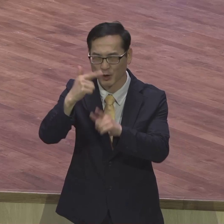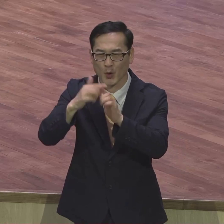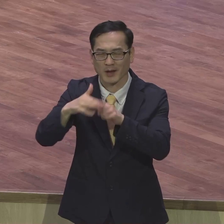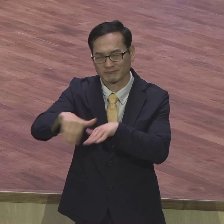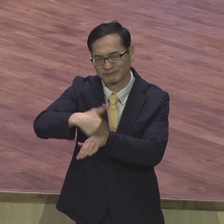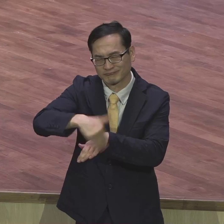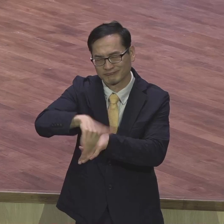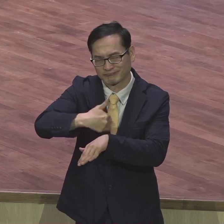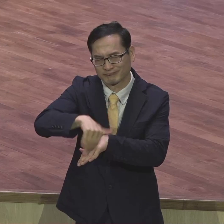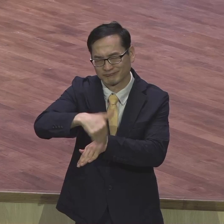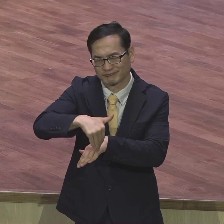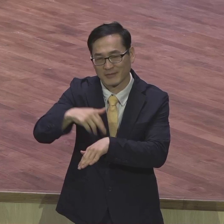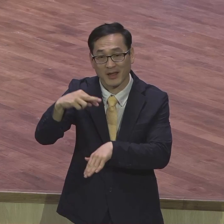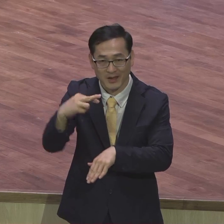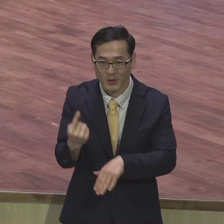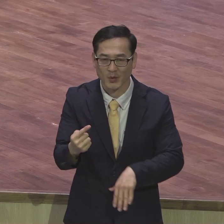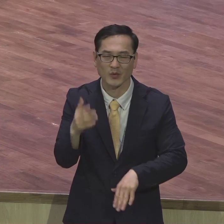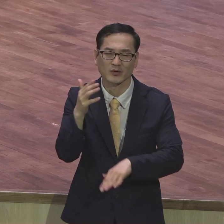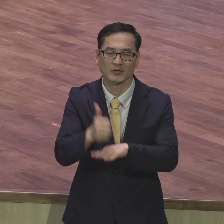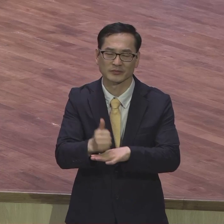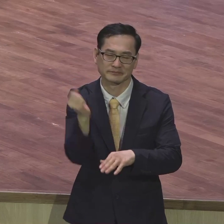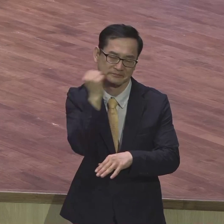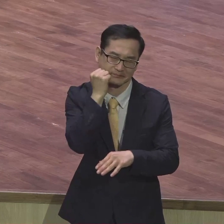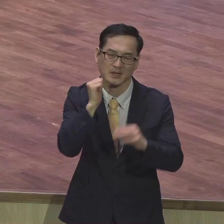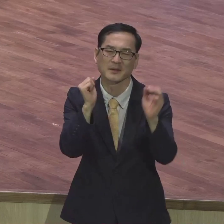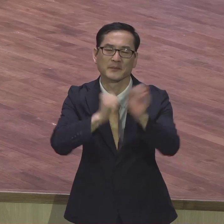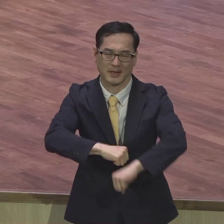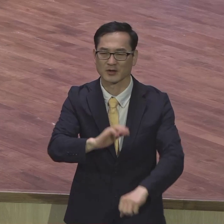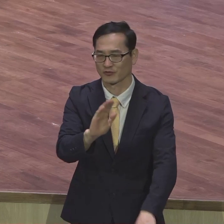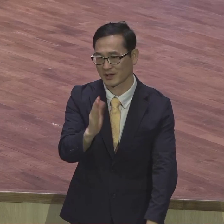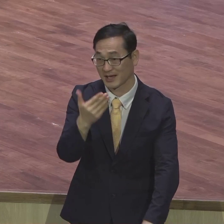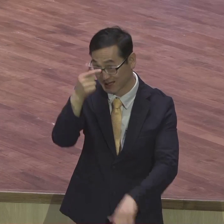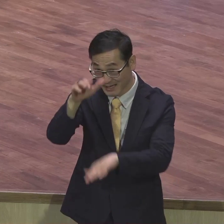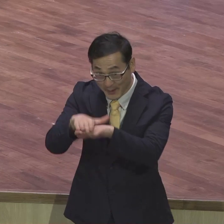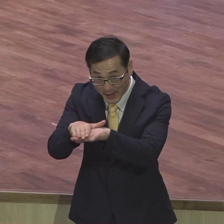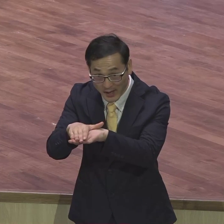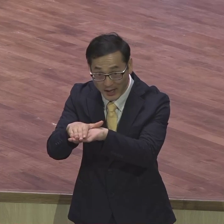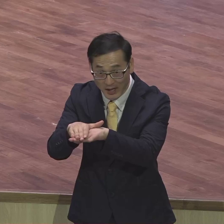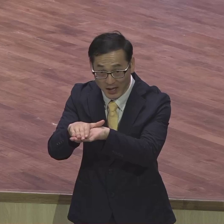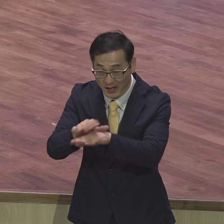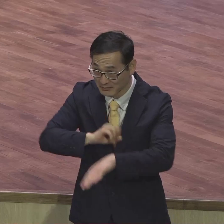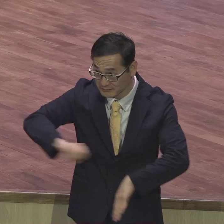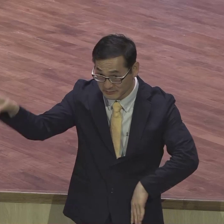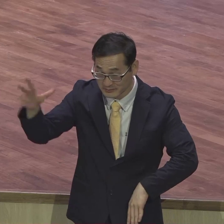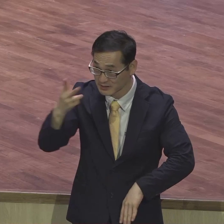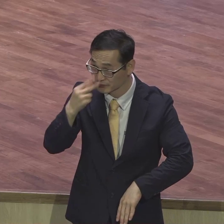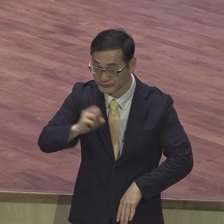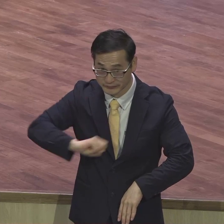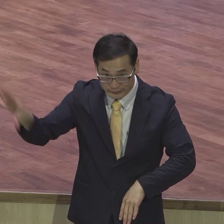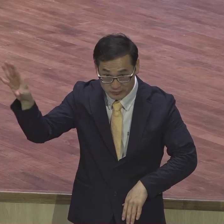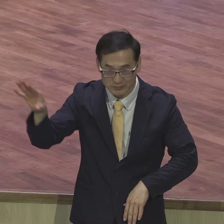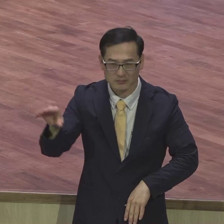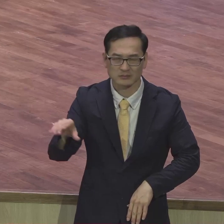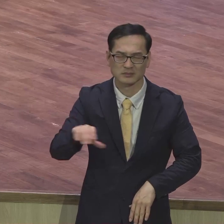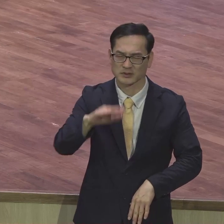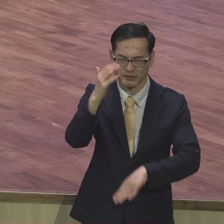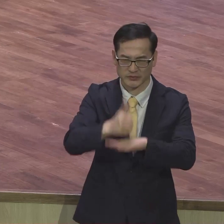다 망합니다 비참하게 망합니다 하나님 앞에서 어떤 동기 어떤 그래서 우리